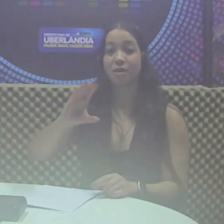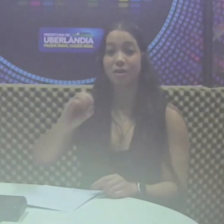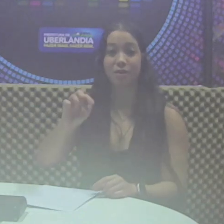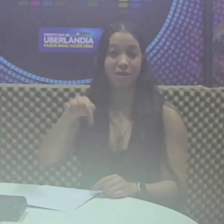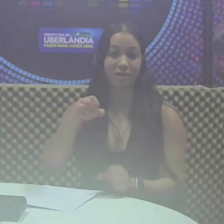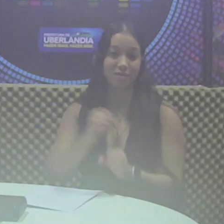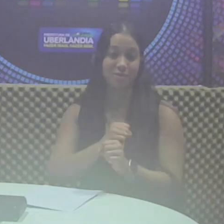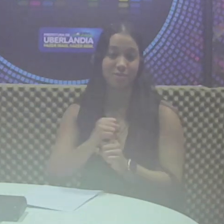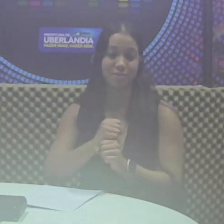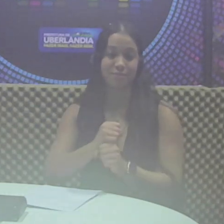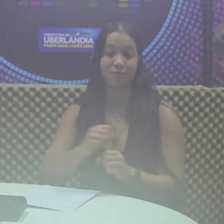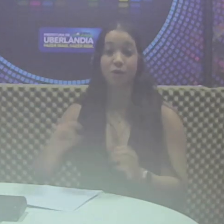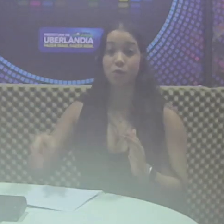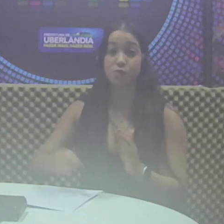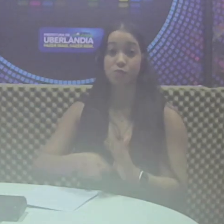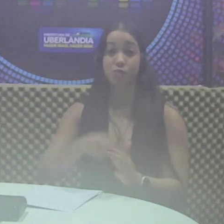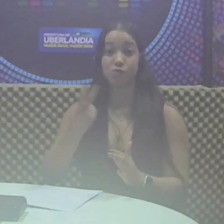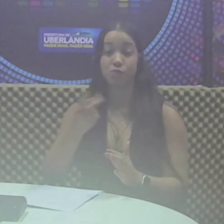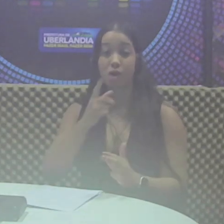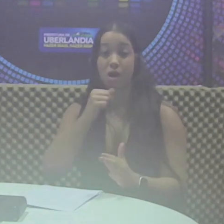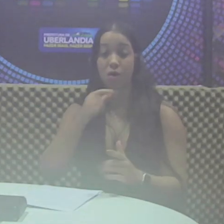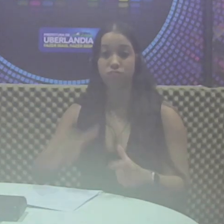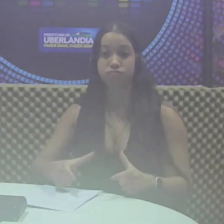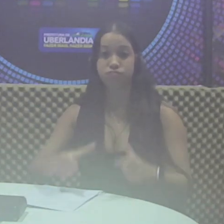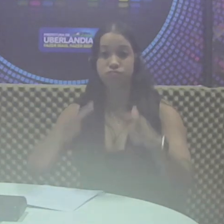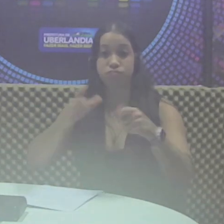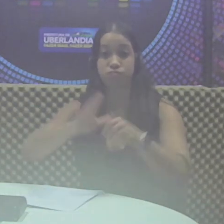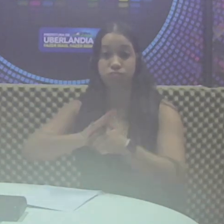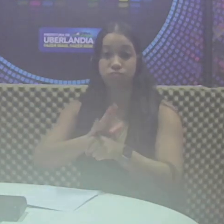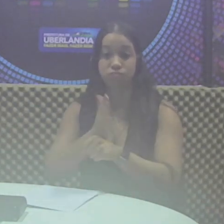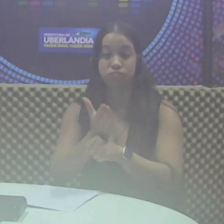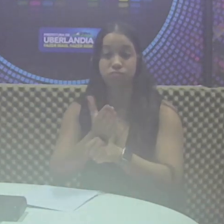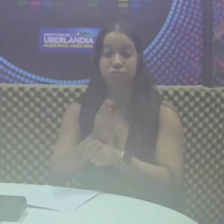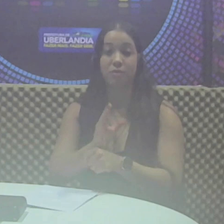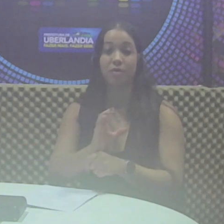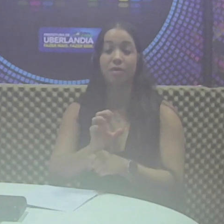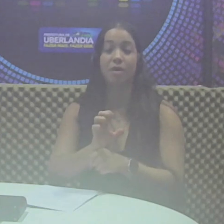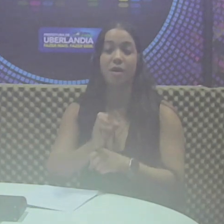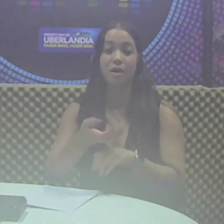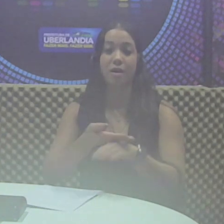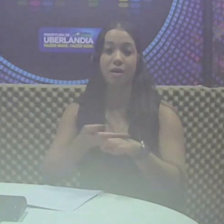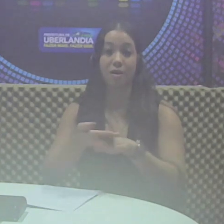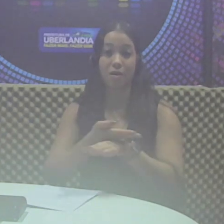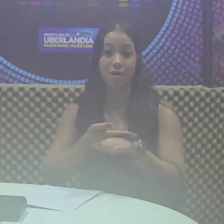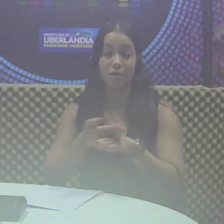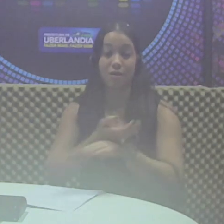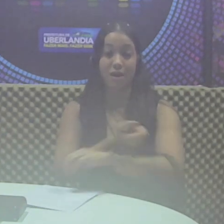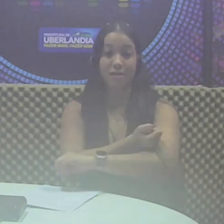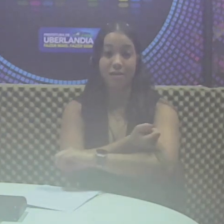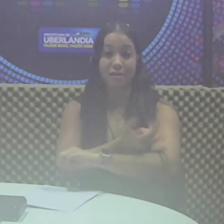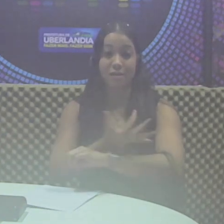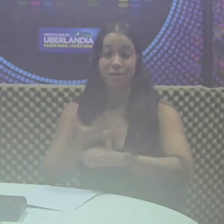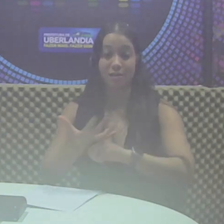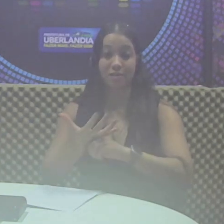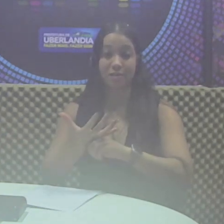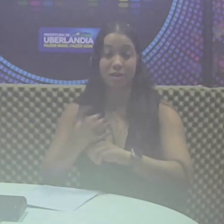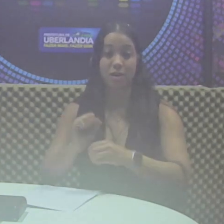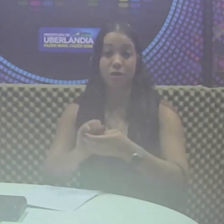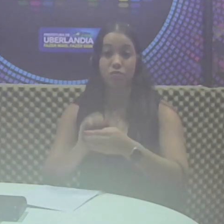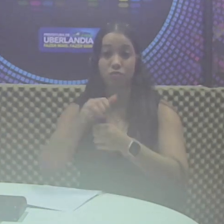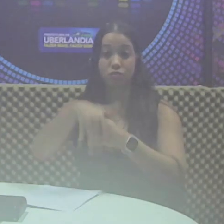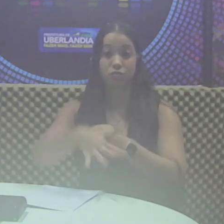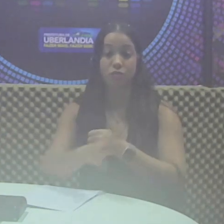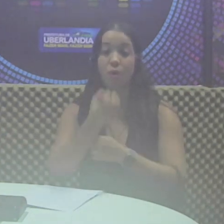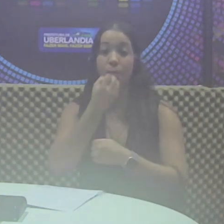O segundo reservatório será abastecido pelas estações de tratamento Água Capim Branco, Sucupira e Bom